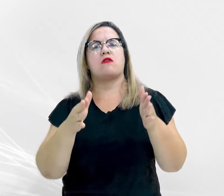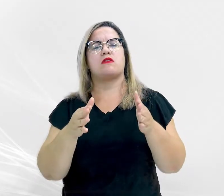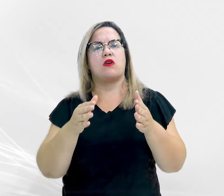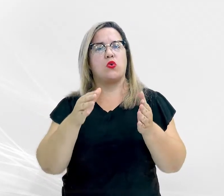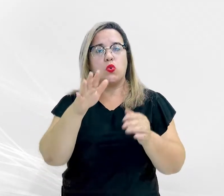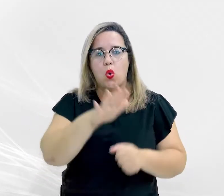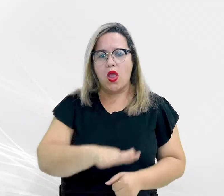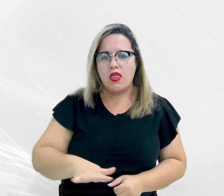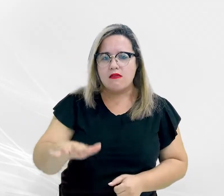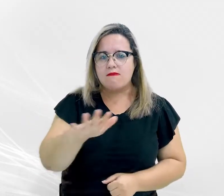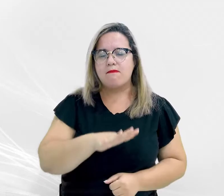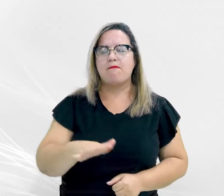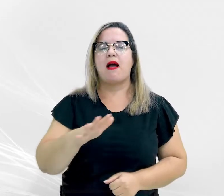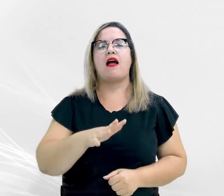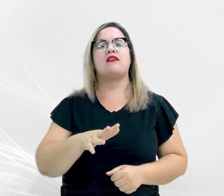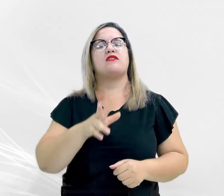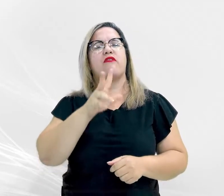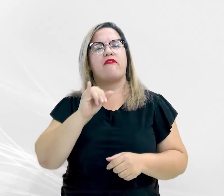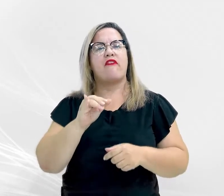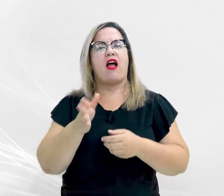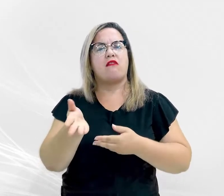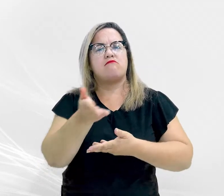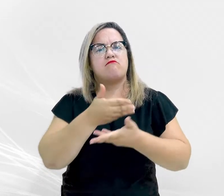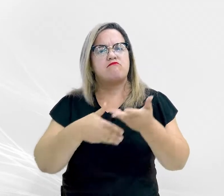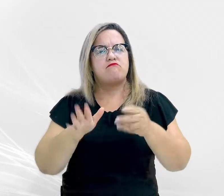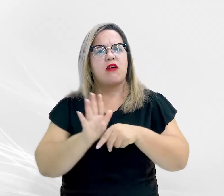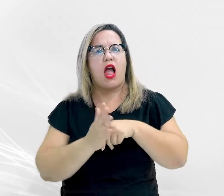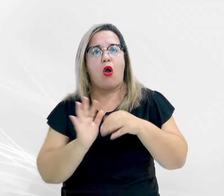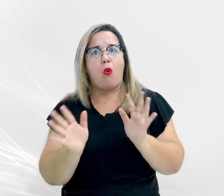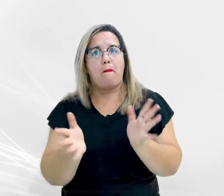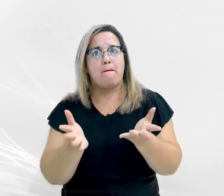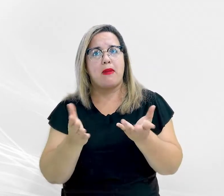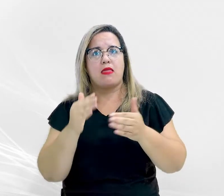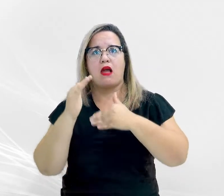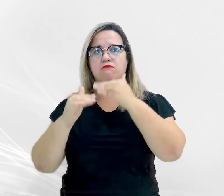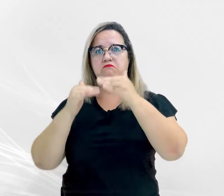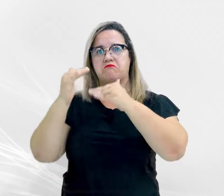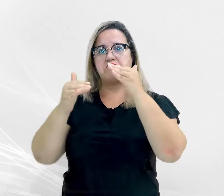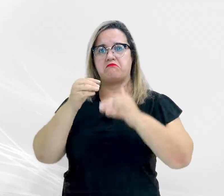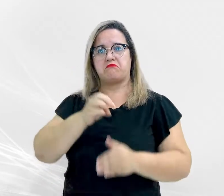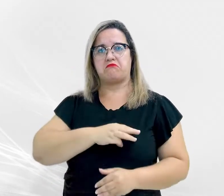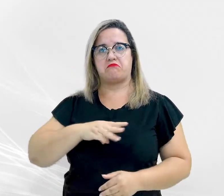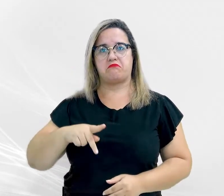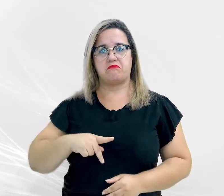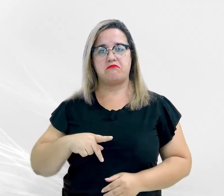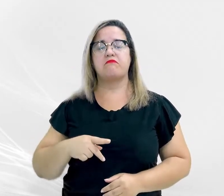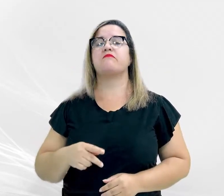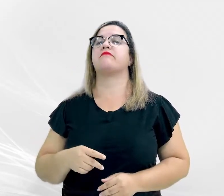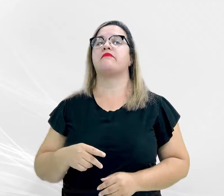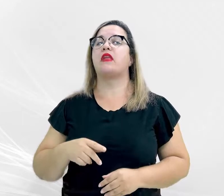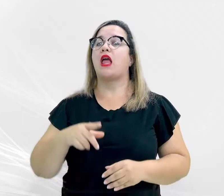Ministérios Públicos Estaduais. A iniciativa partiu do CNPG e segue uma recomendação do CNMP,